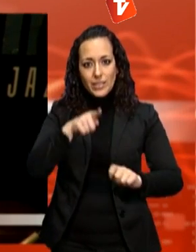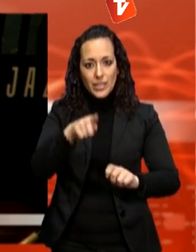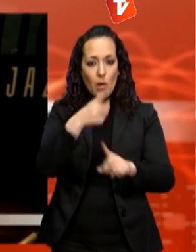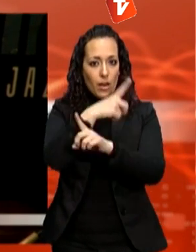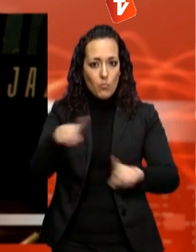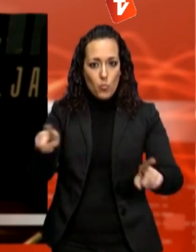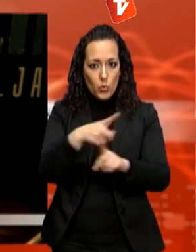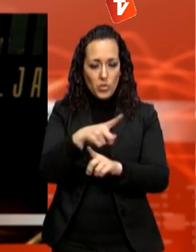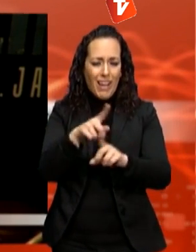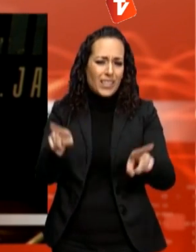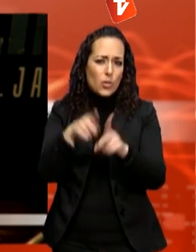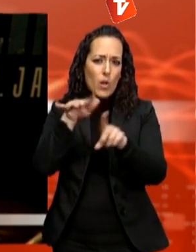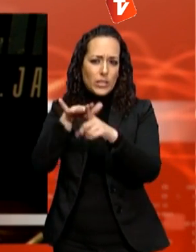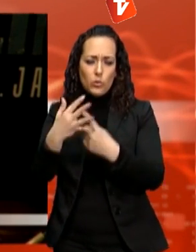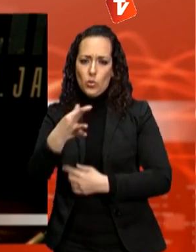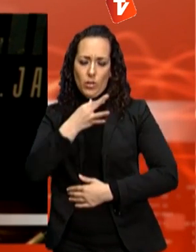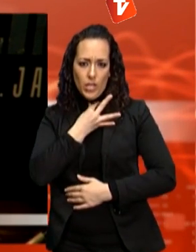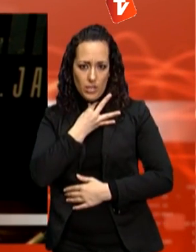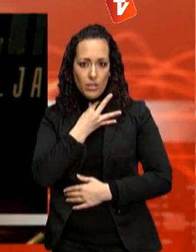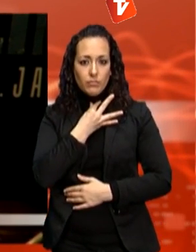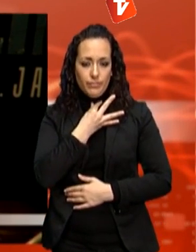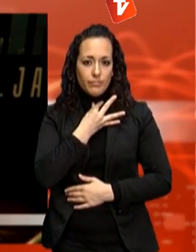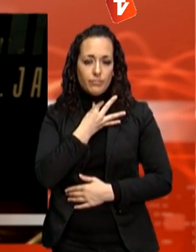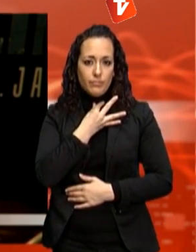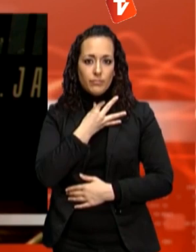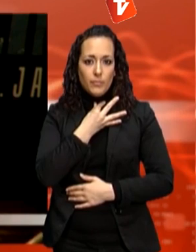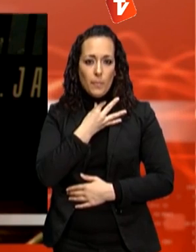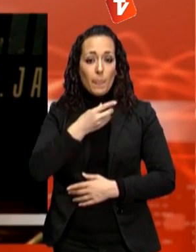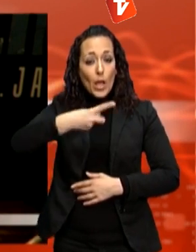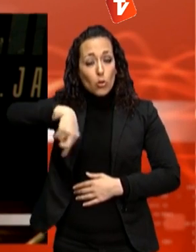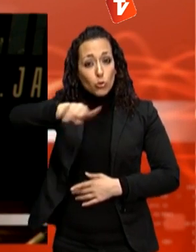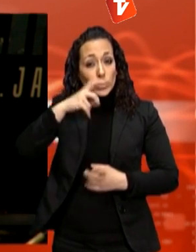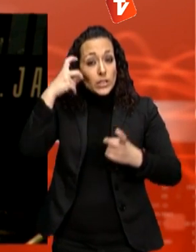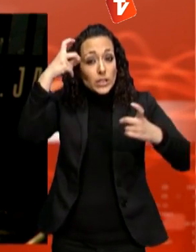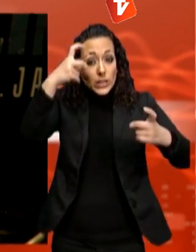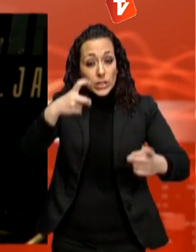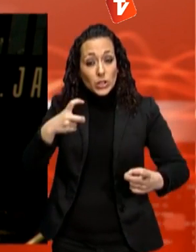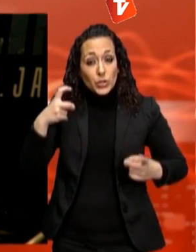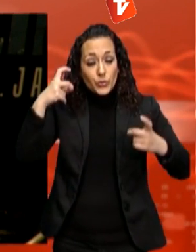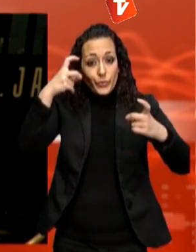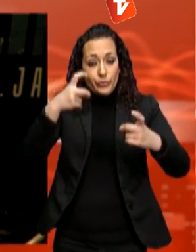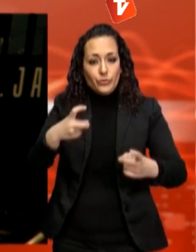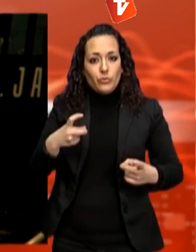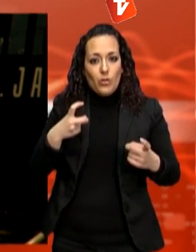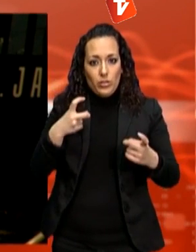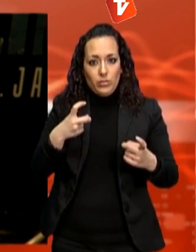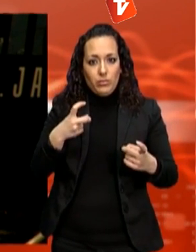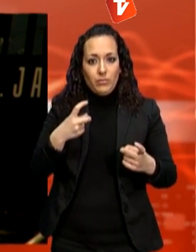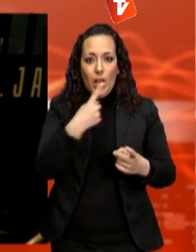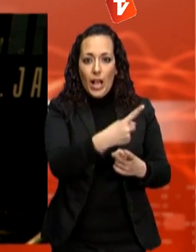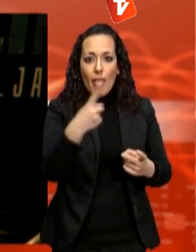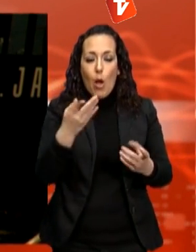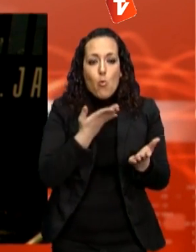contenció que tots plegats fem, però que tots plegats amb la nostra aportació fem possible,